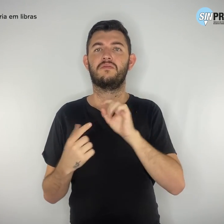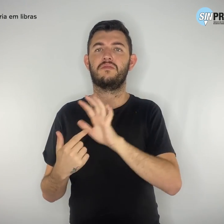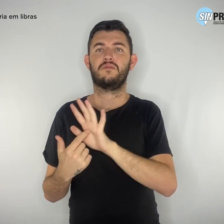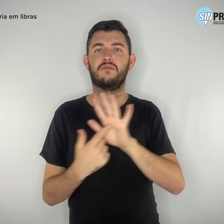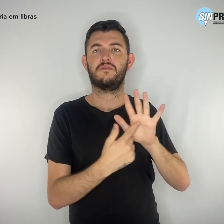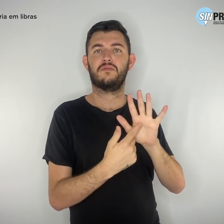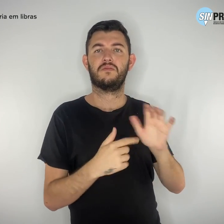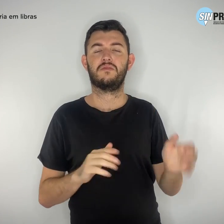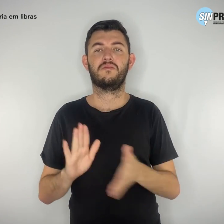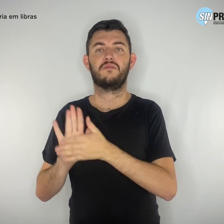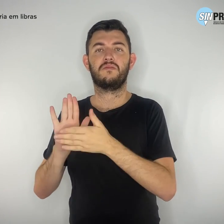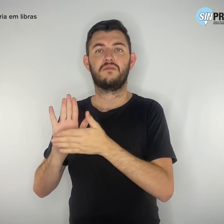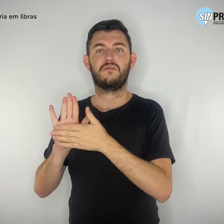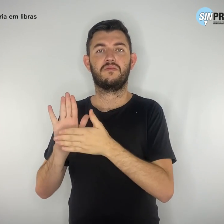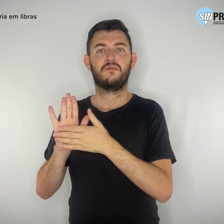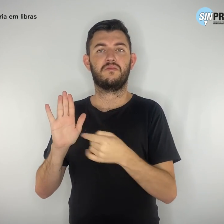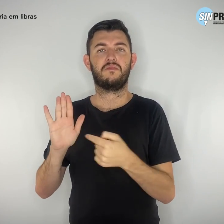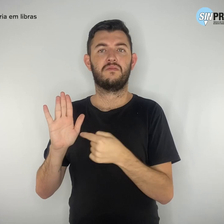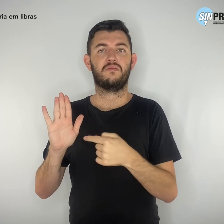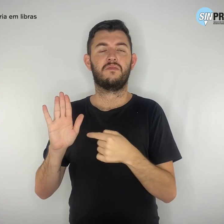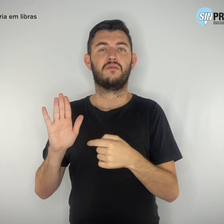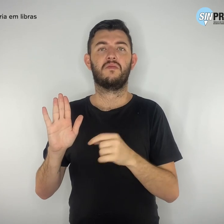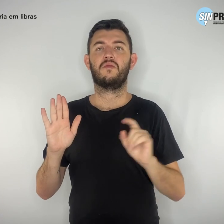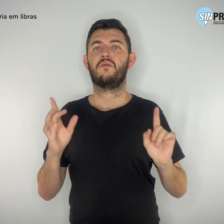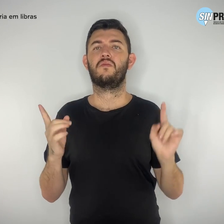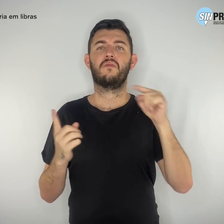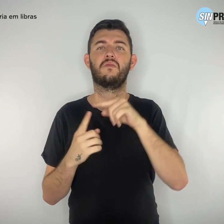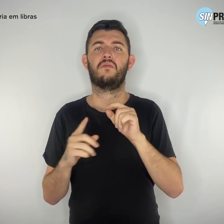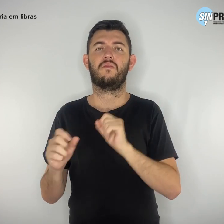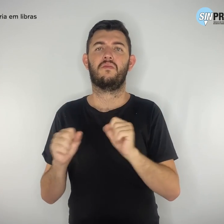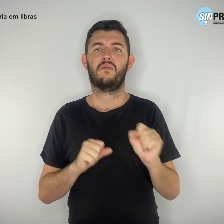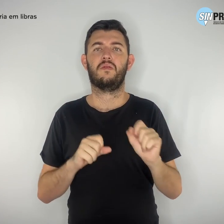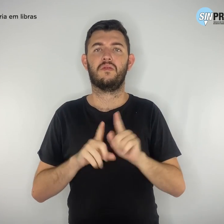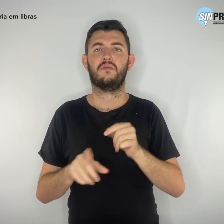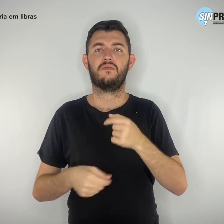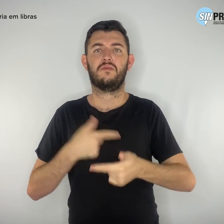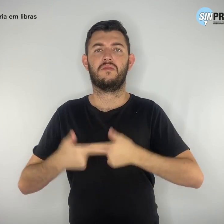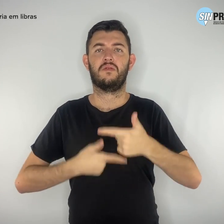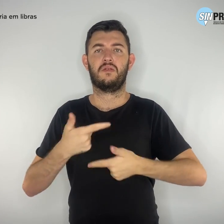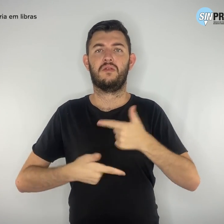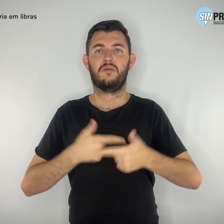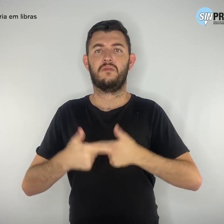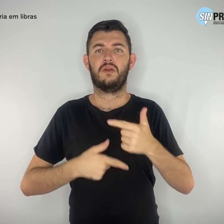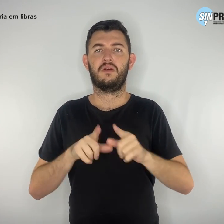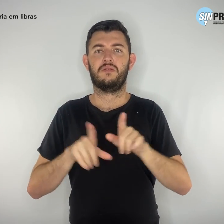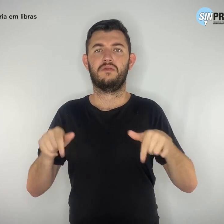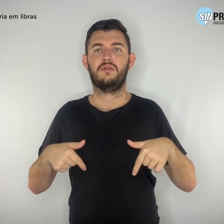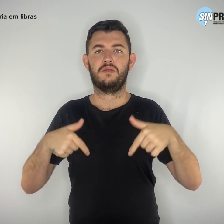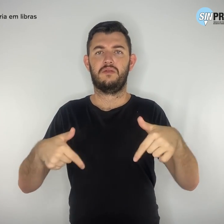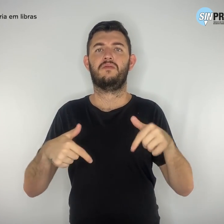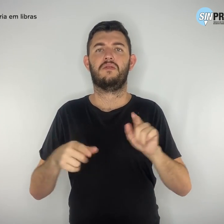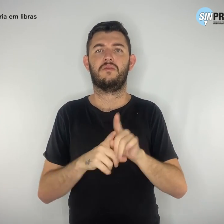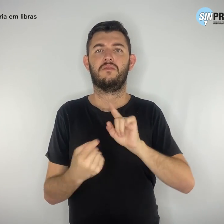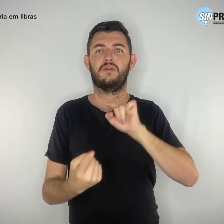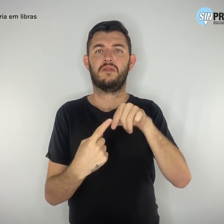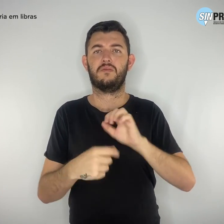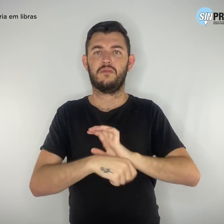propostas que visem a realização de um trabalho de enfrentamento ao racismo no ambiente